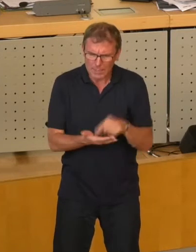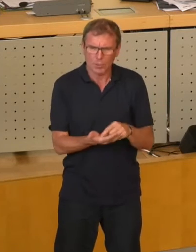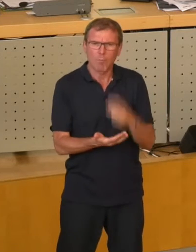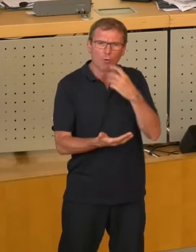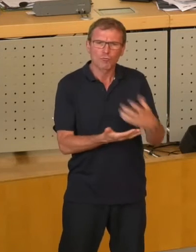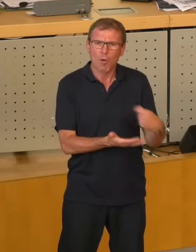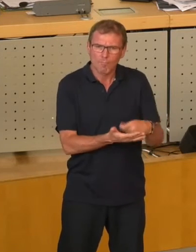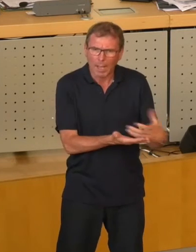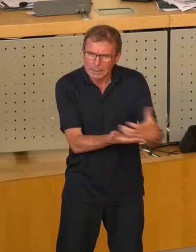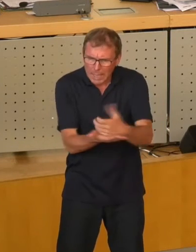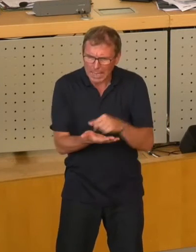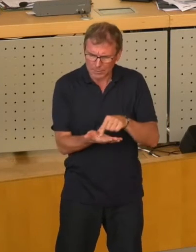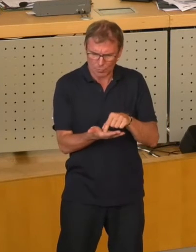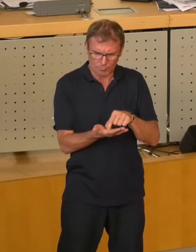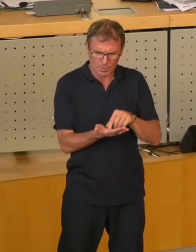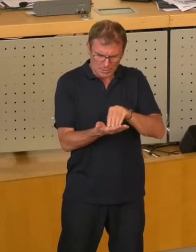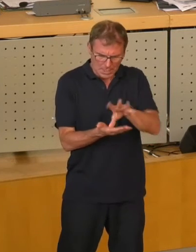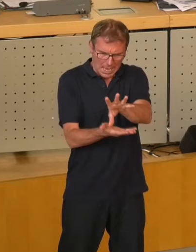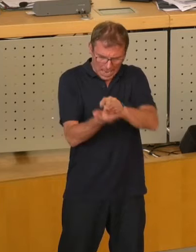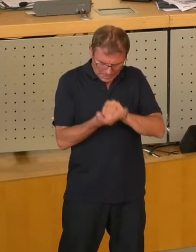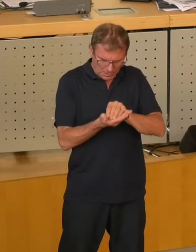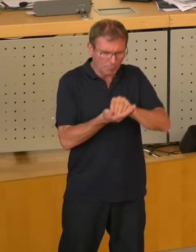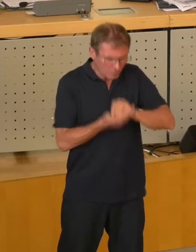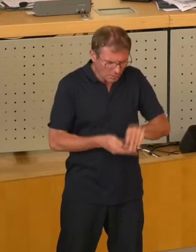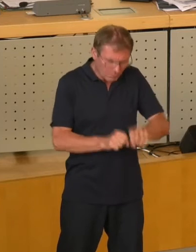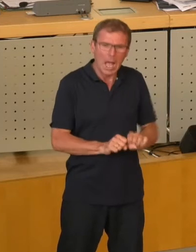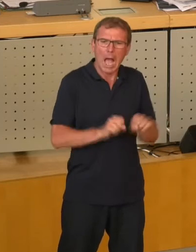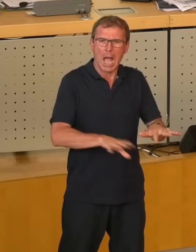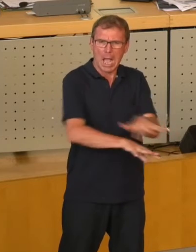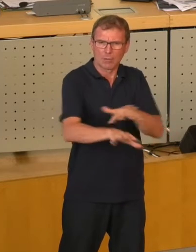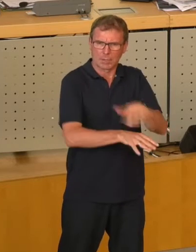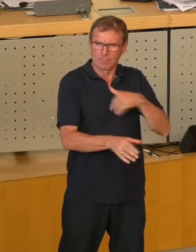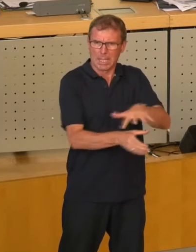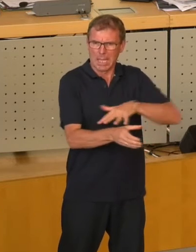die Strompreise eingenommen, und da ist es nur recht und billig, wenn das auch hier in der Region bleibt.